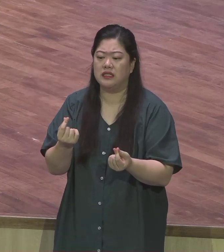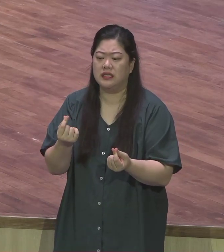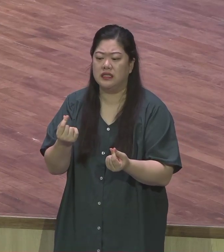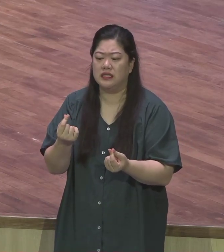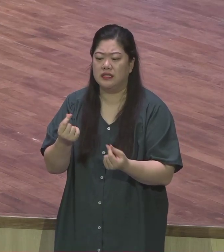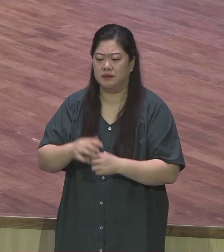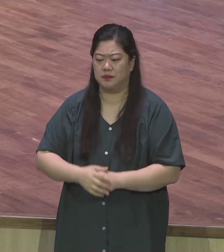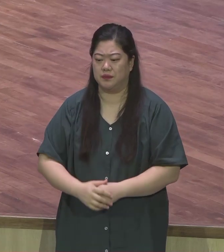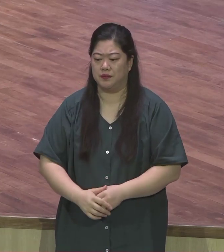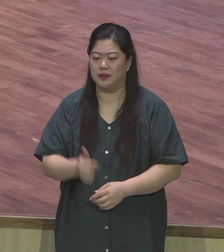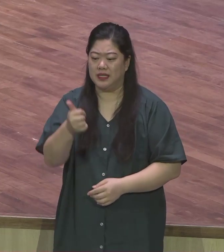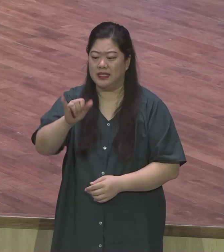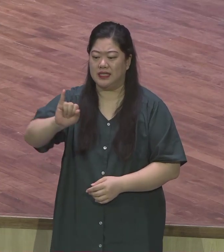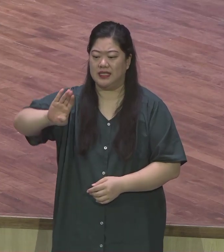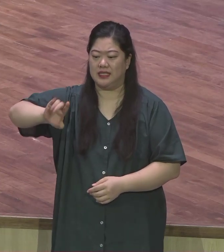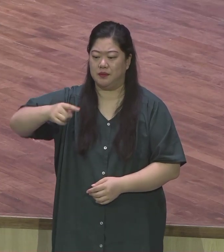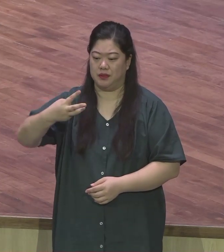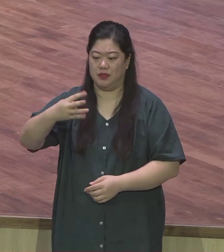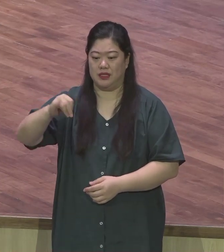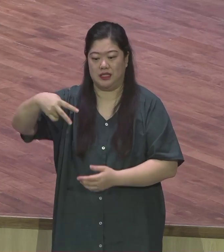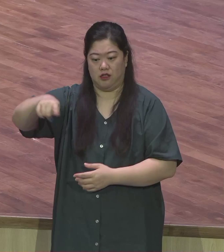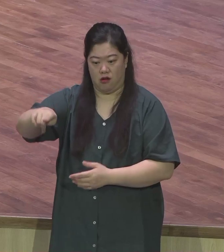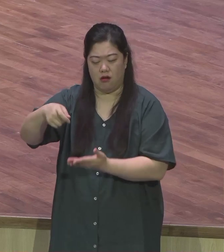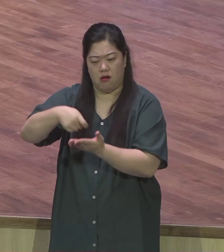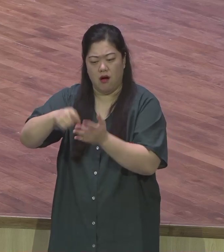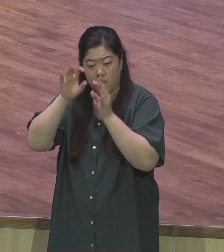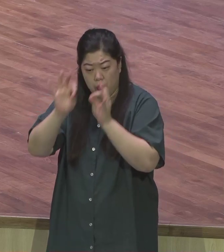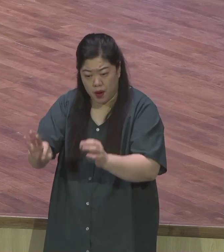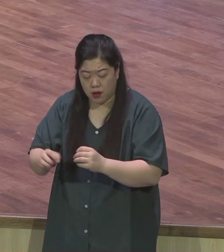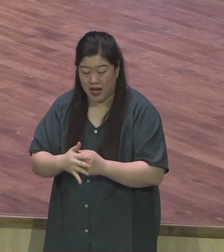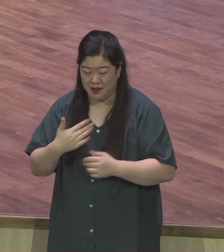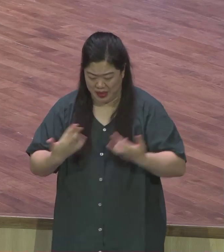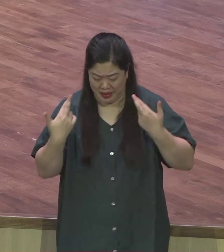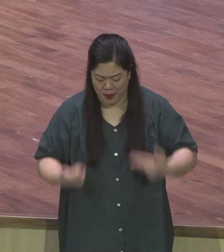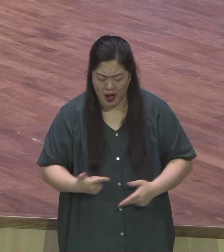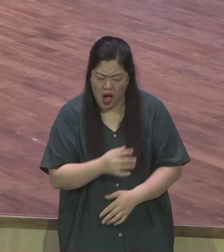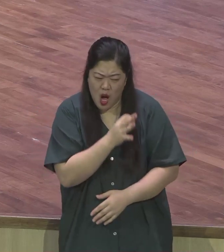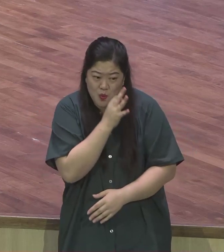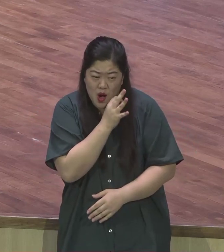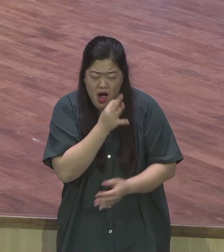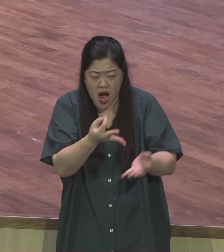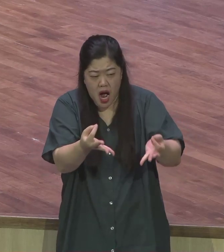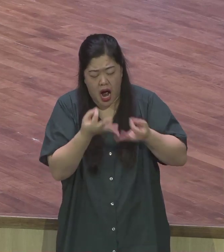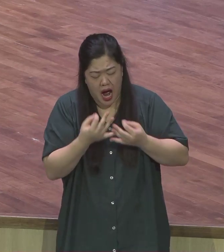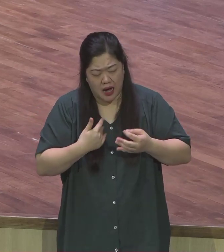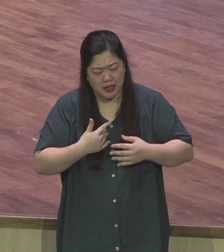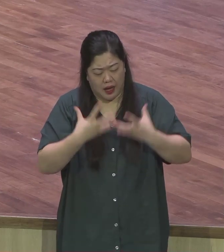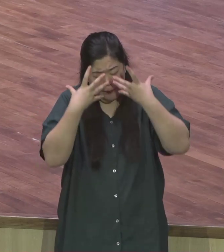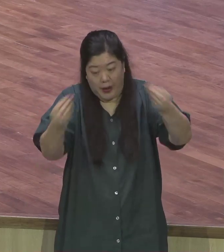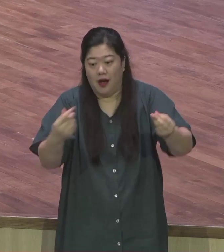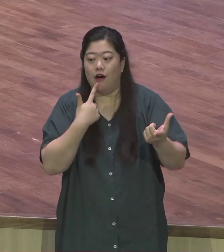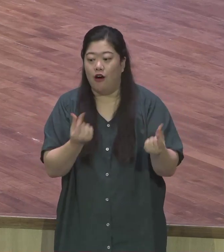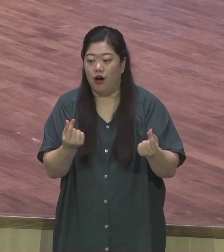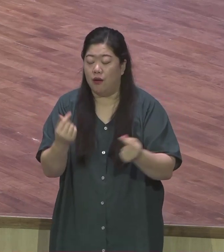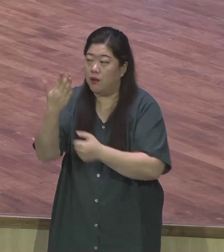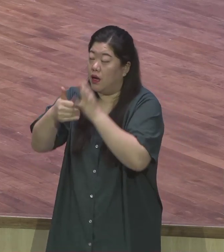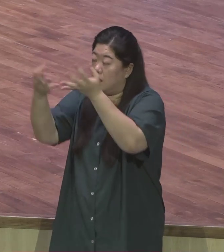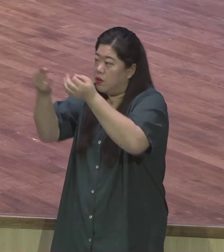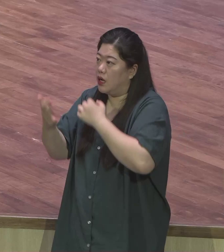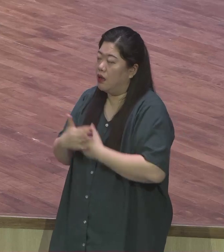사실 바리세인은 사람들을 속일 수 있고 외식할 수 있지만 사실 하나님 앞에서는 모든 것이 드러날 수밖에 없는데 이 부분에 굉장히